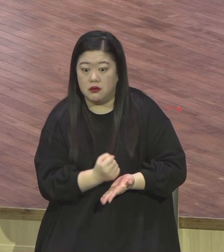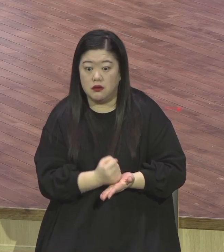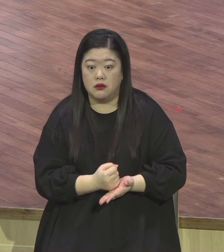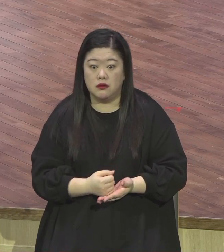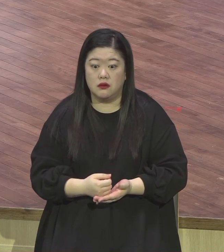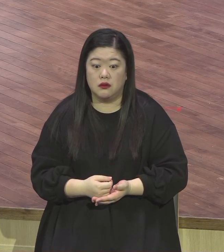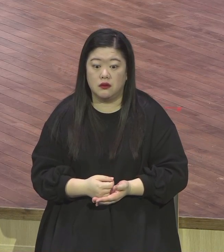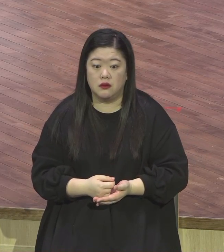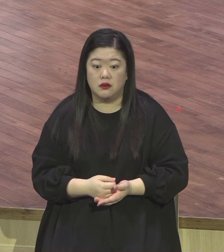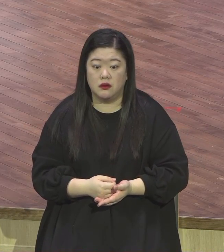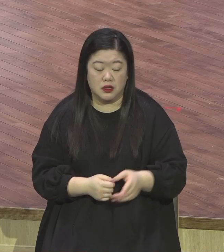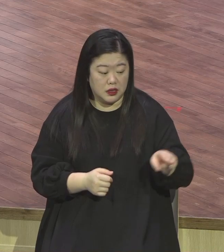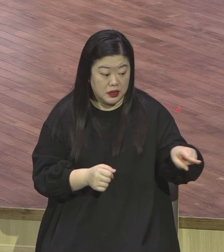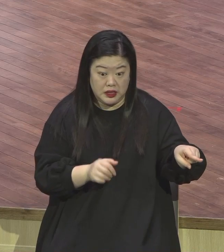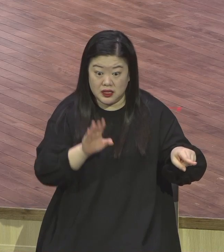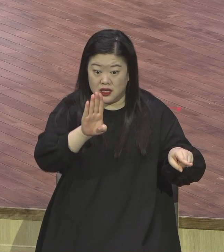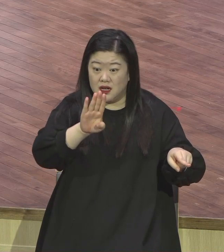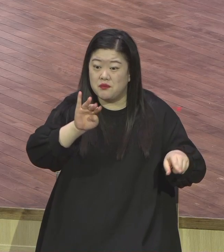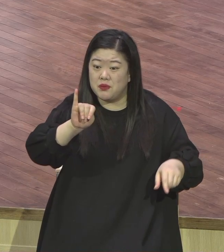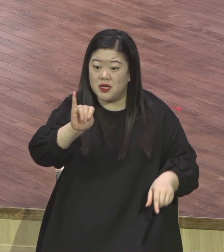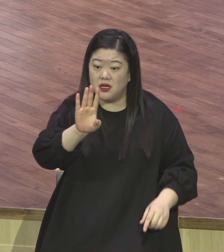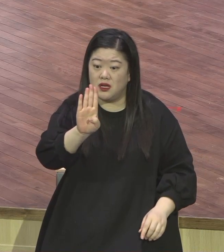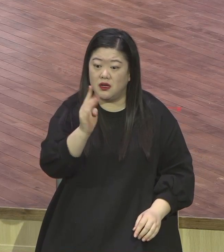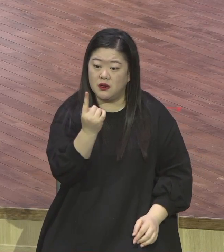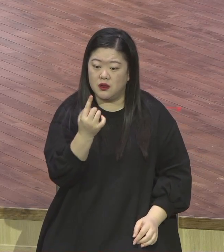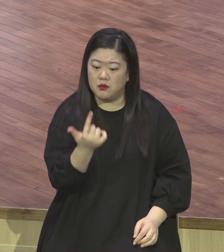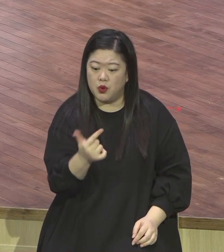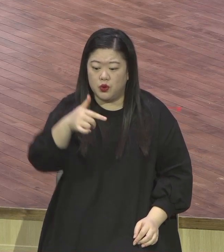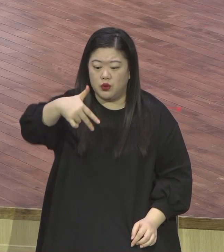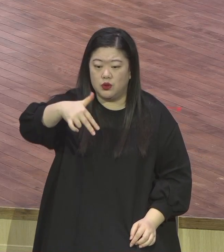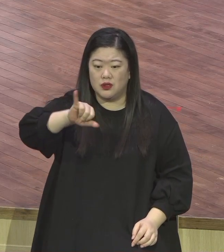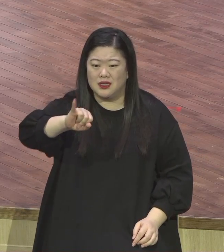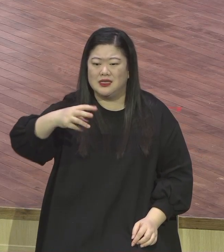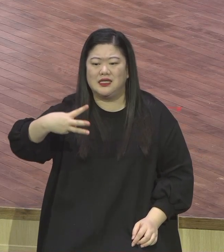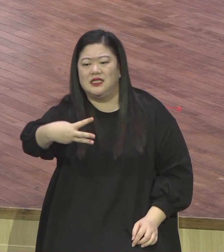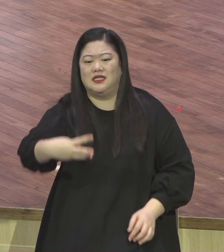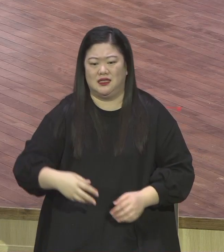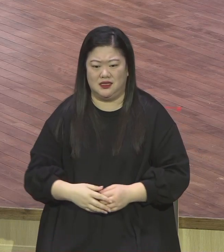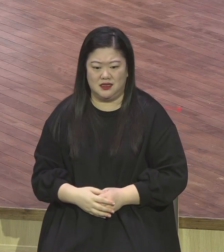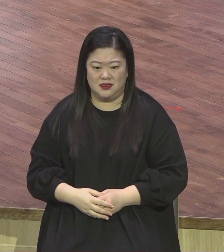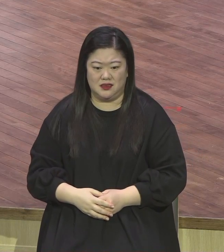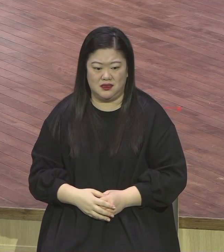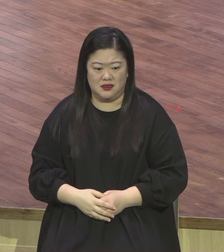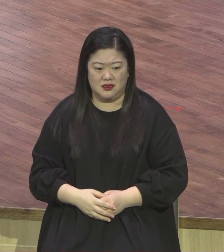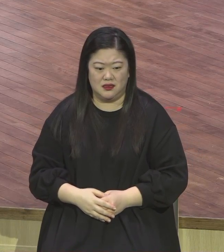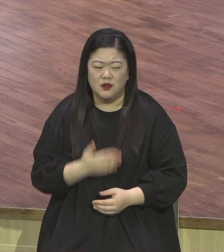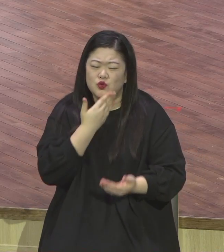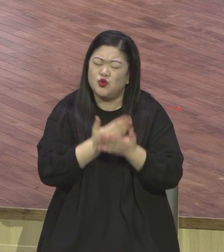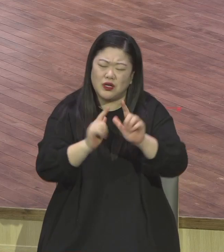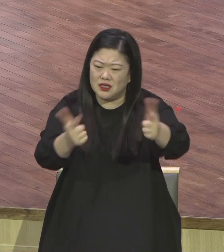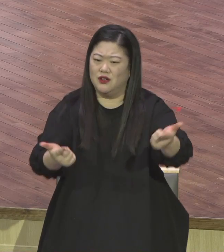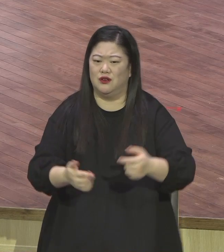비본질이 생을 걸어 영적으로 비본질 관점이 뭐요 상세 6장 11장이에요